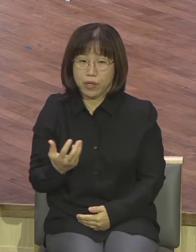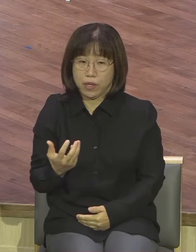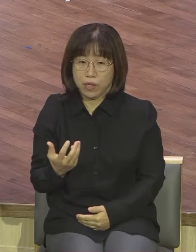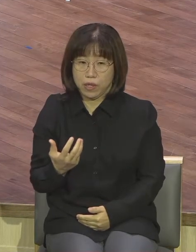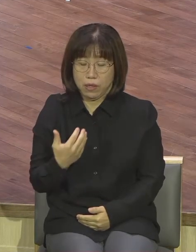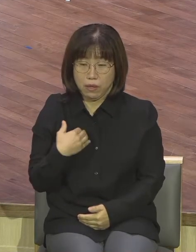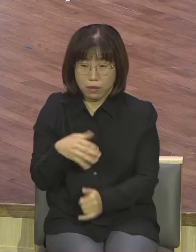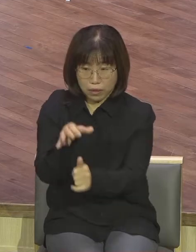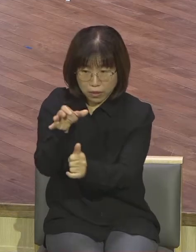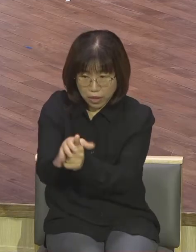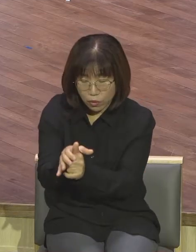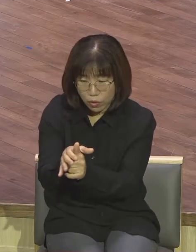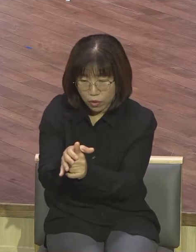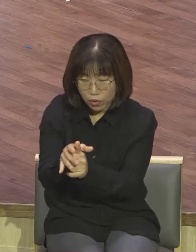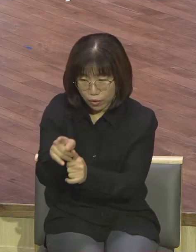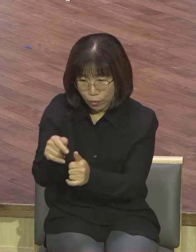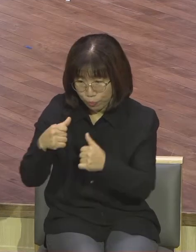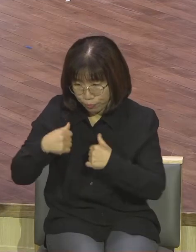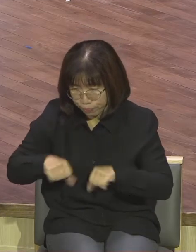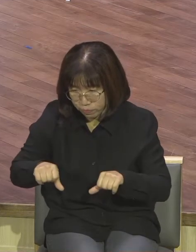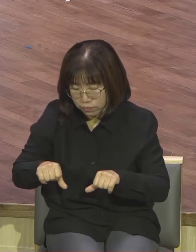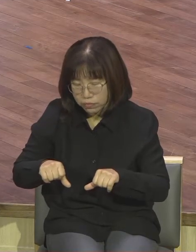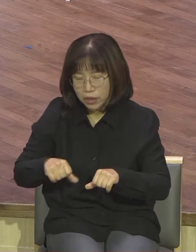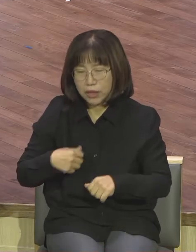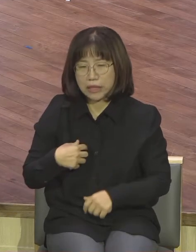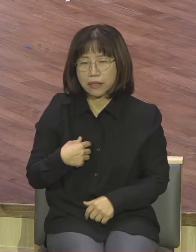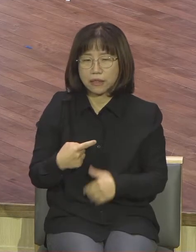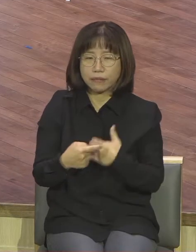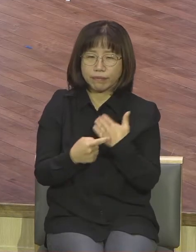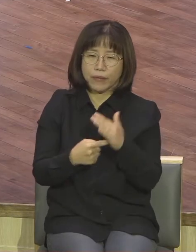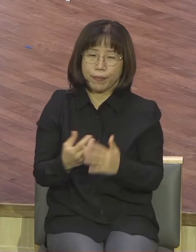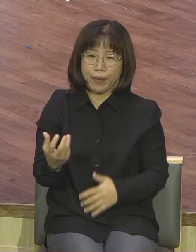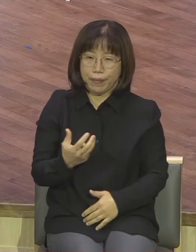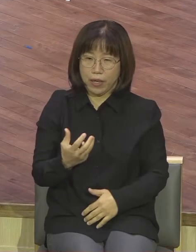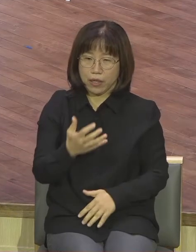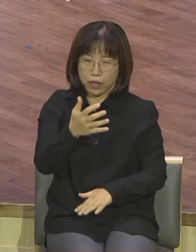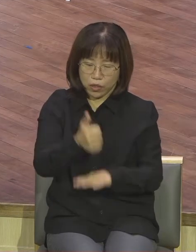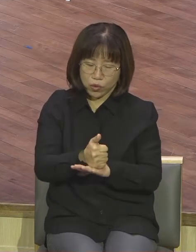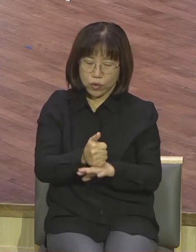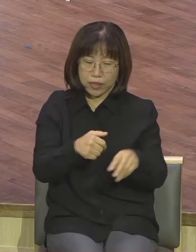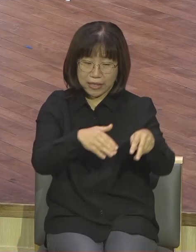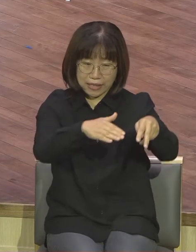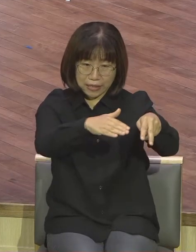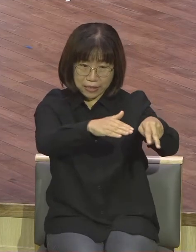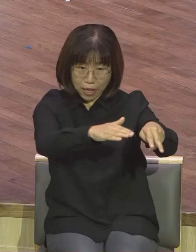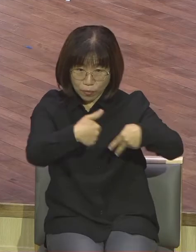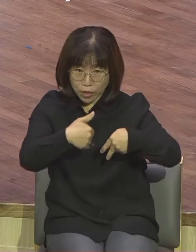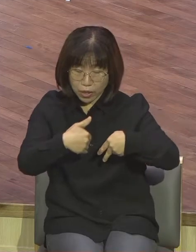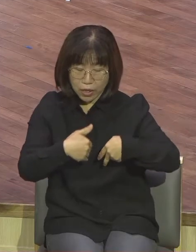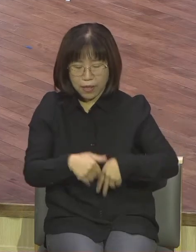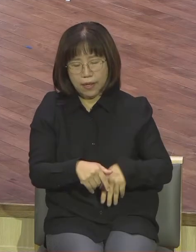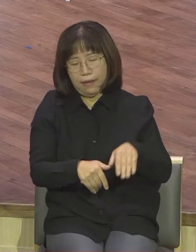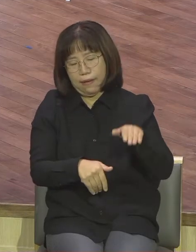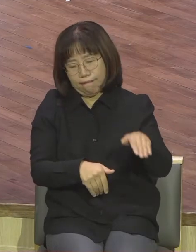이런 사무엘을 하나님께서 찾아오십니다 이제 더 이상 그렇게 괴로워하고